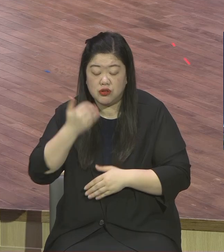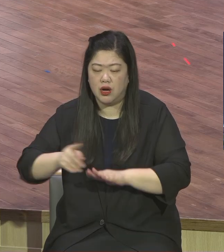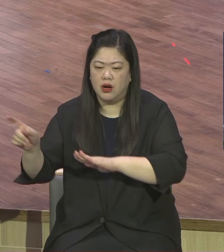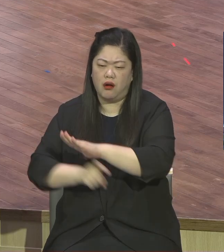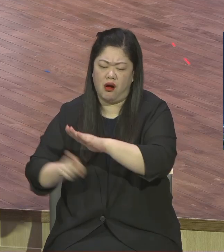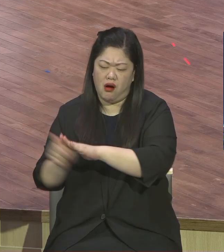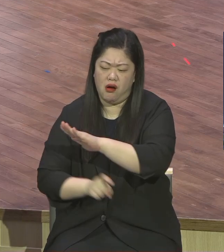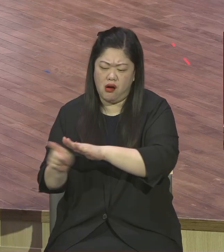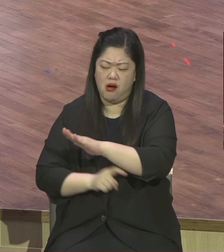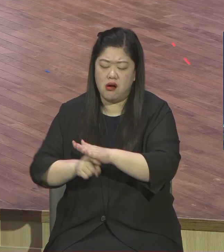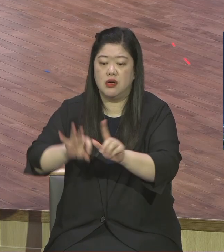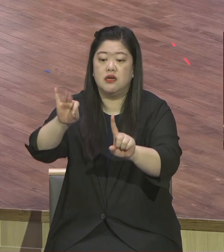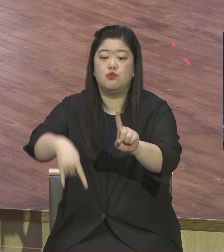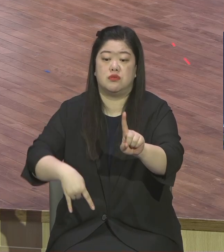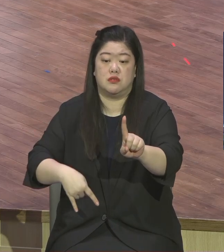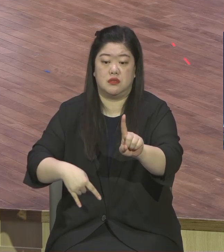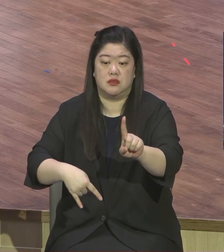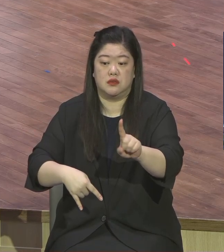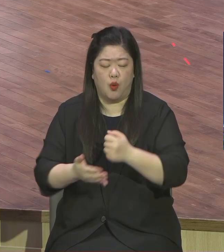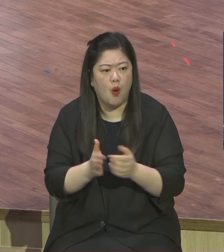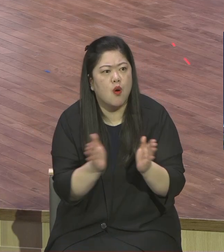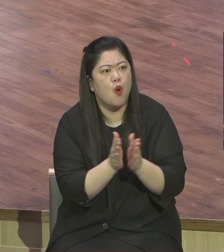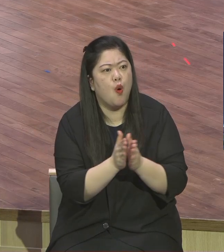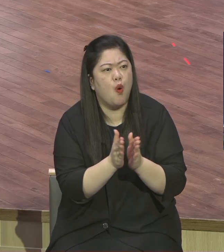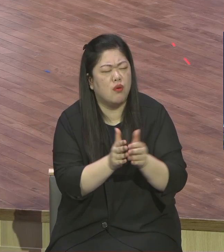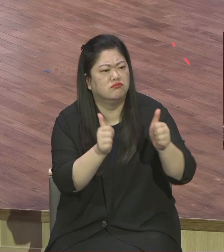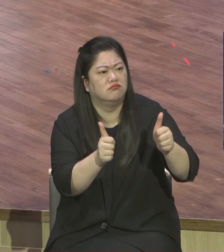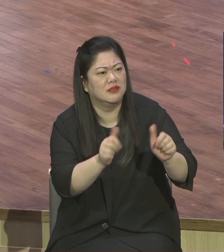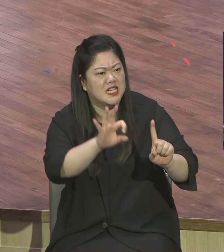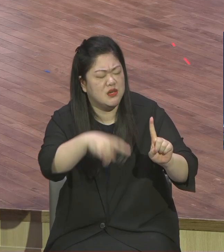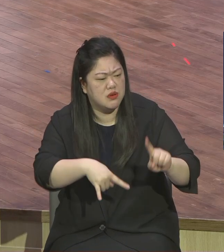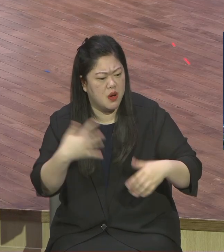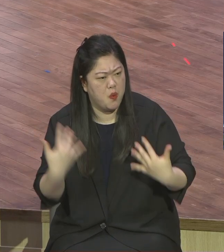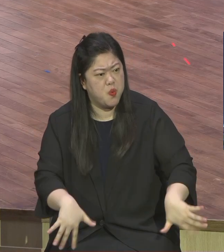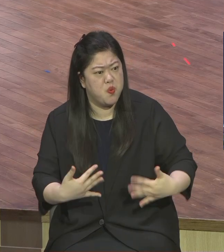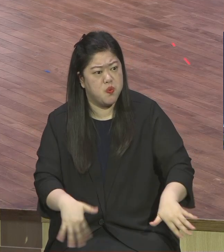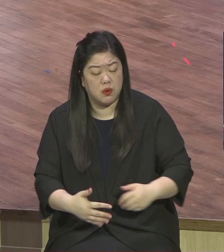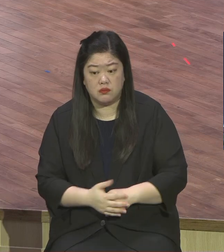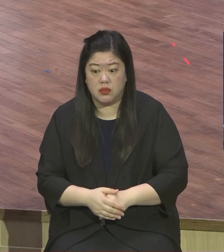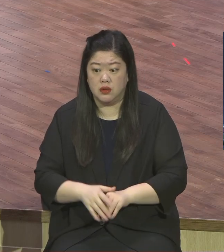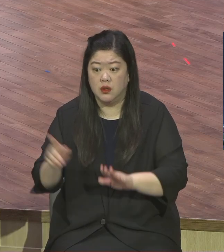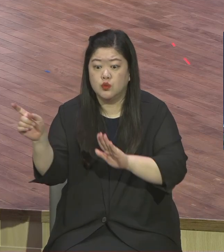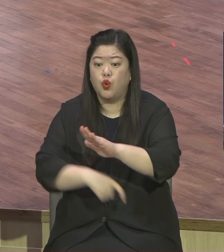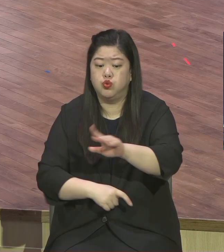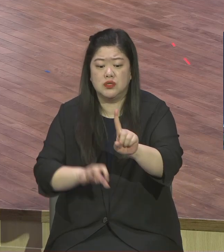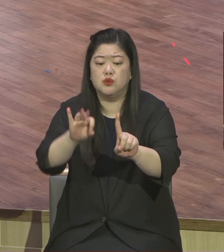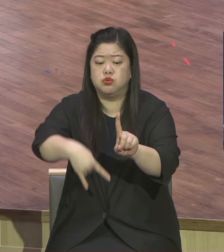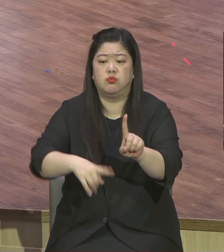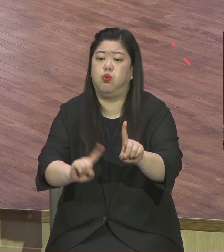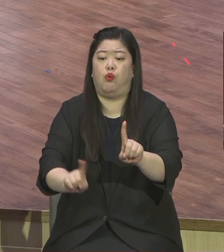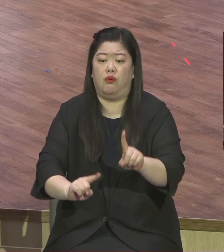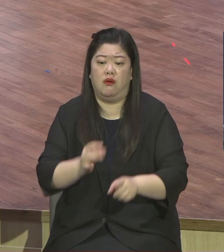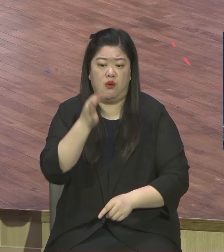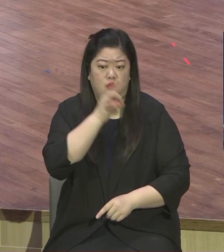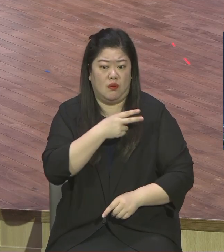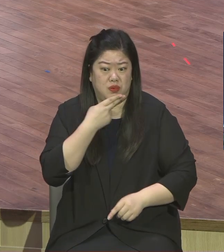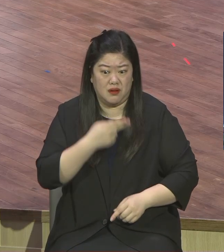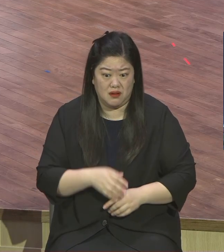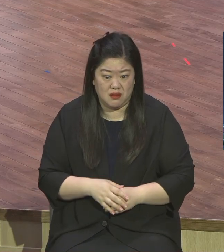착각하면 안 돼요 괴다님에서도 다 착각해요 인간의 의의라는 것은요 인간의